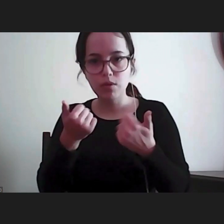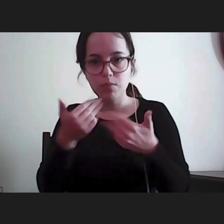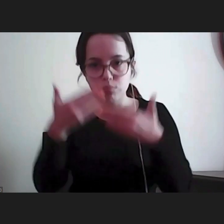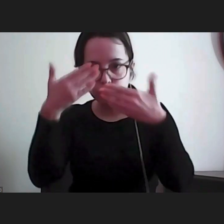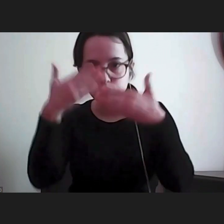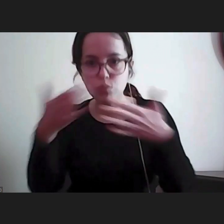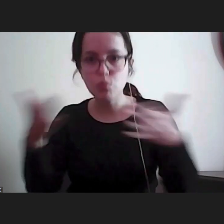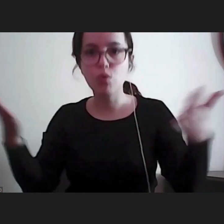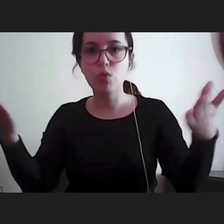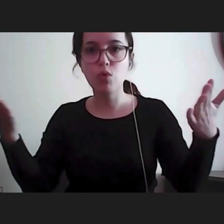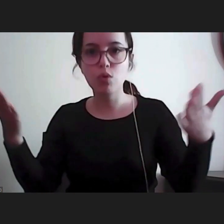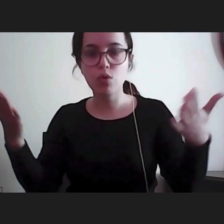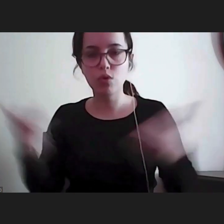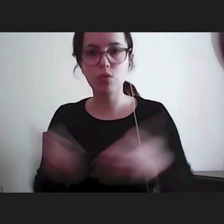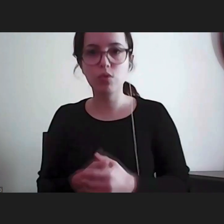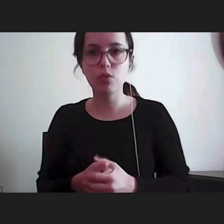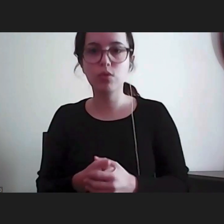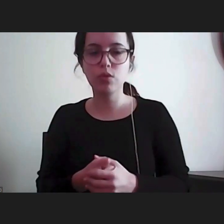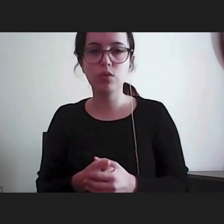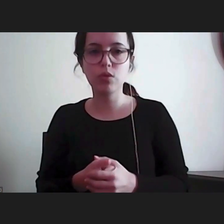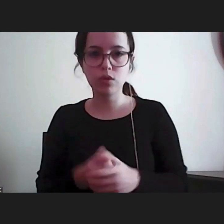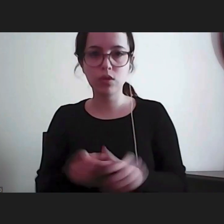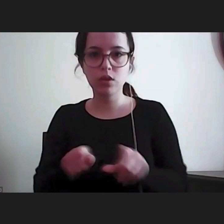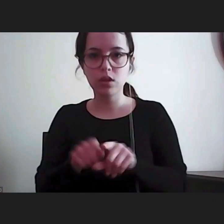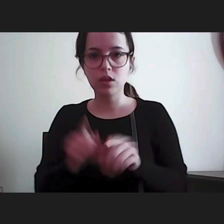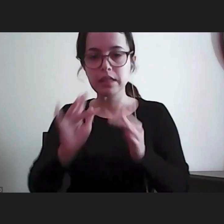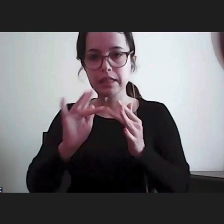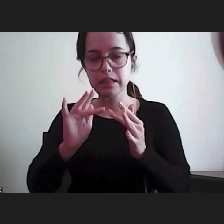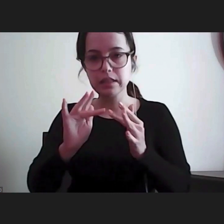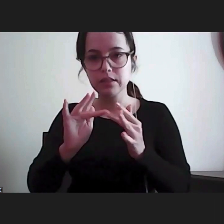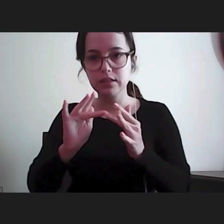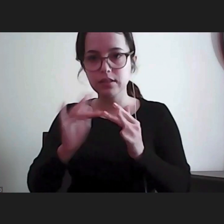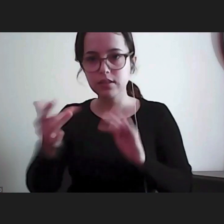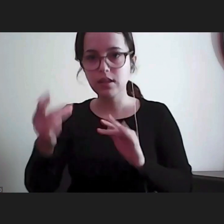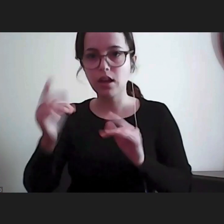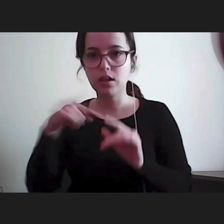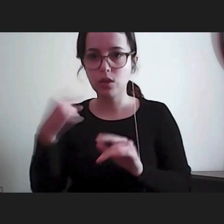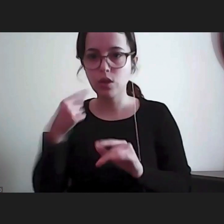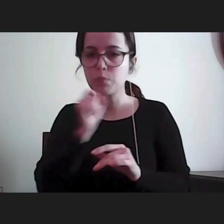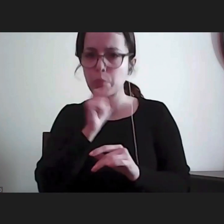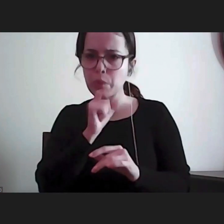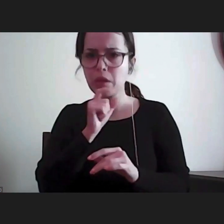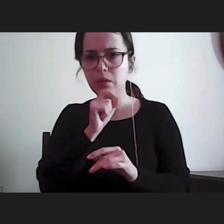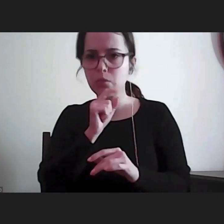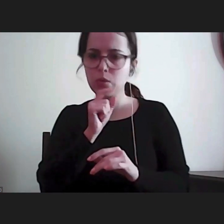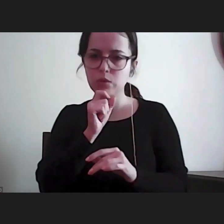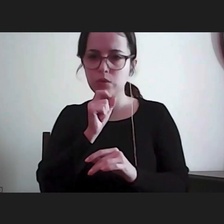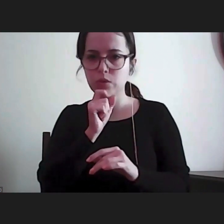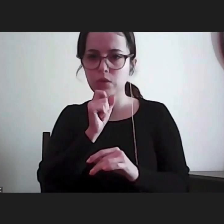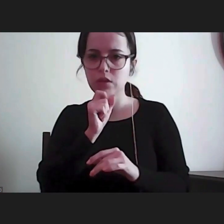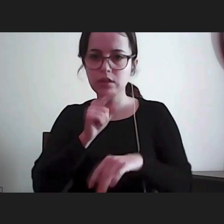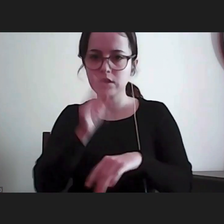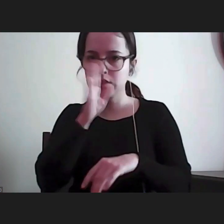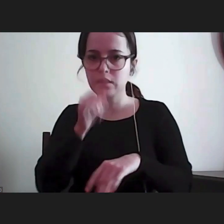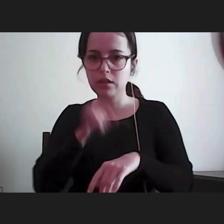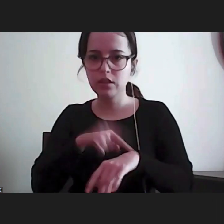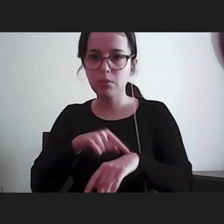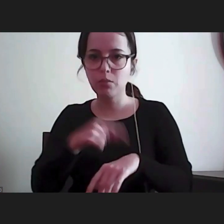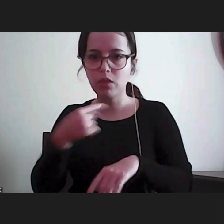o nosso site, depois no final, se tivermos ocasião, podemos passar por lá,